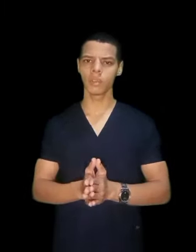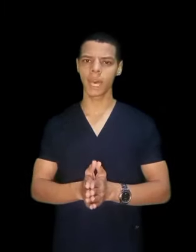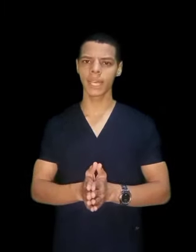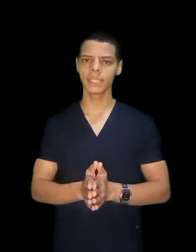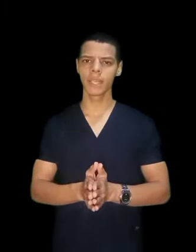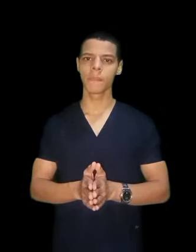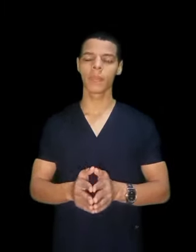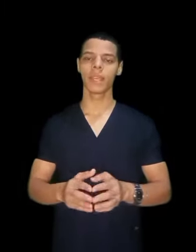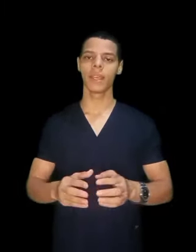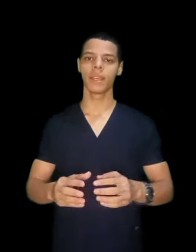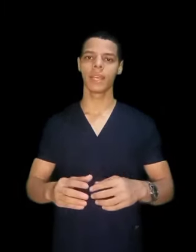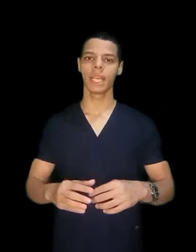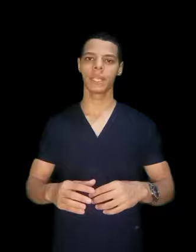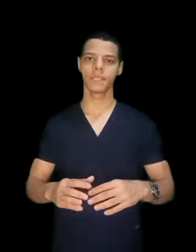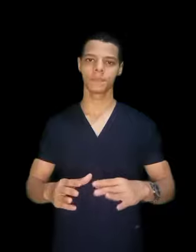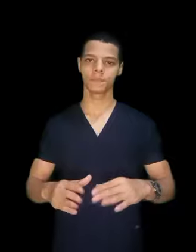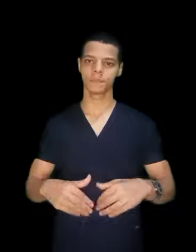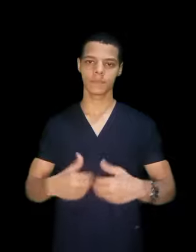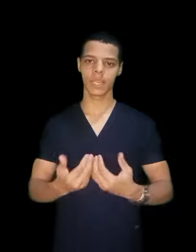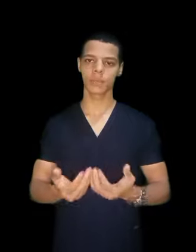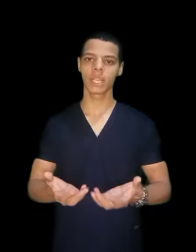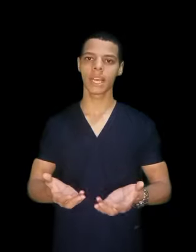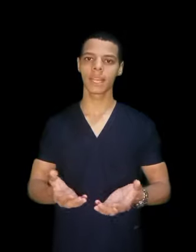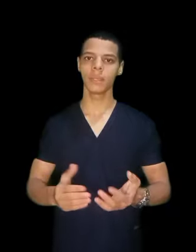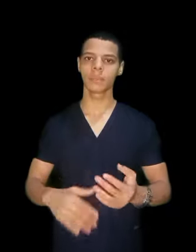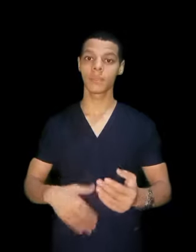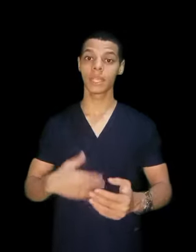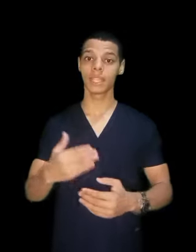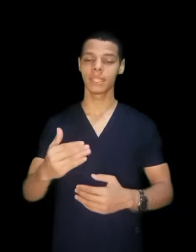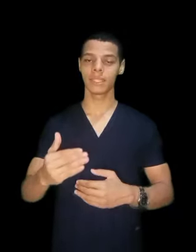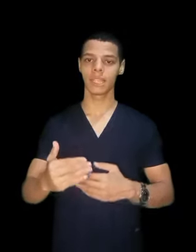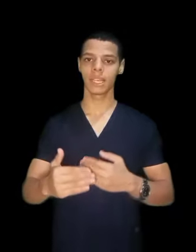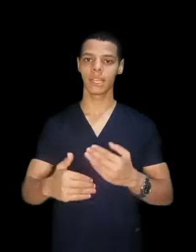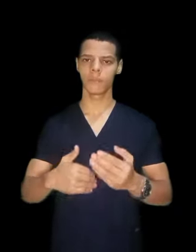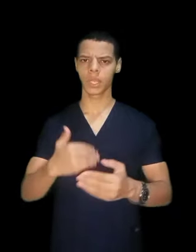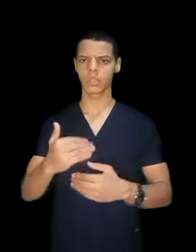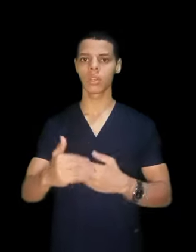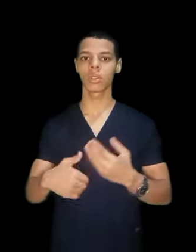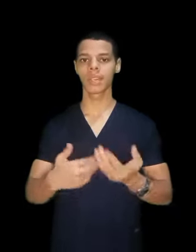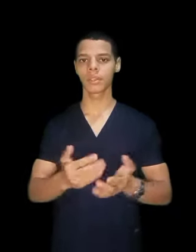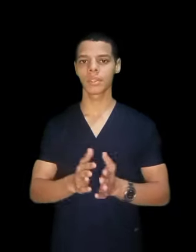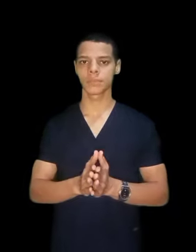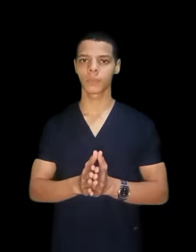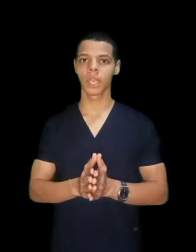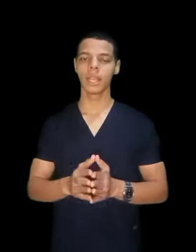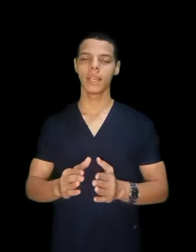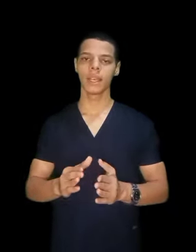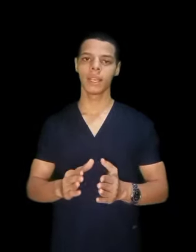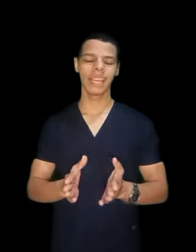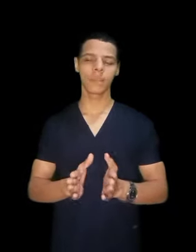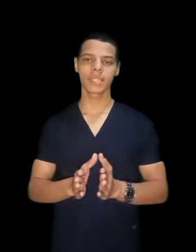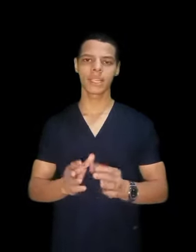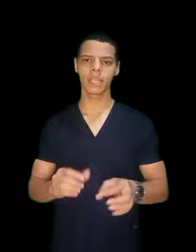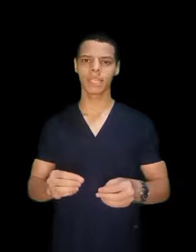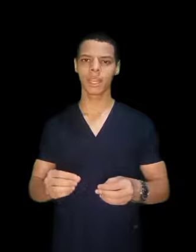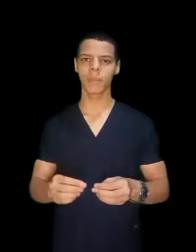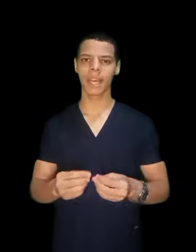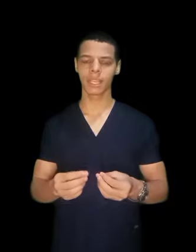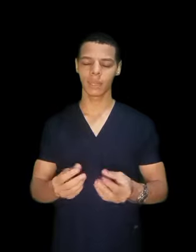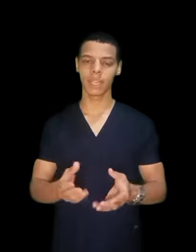في المعهد ده بناء عليه بتبدأ ان تختار القصر يعني مثلا عندك معهد